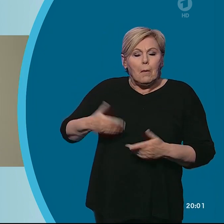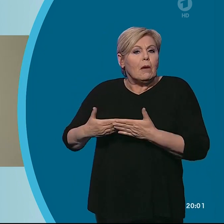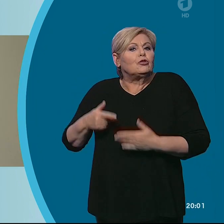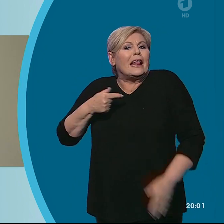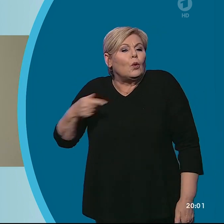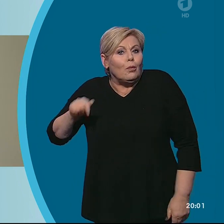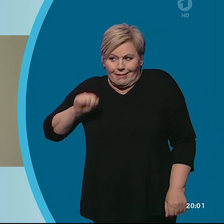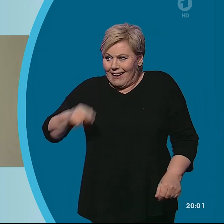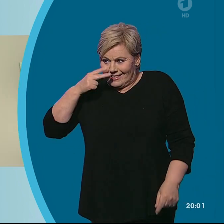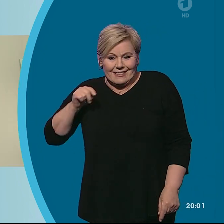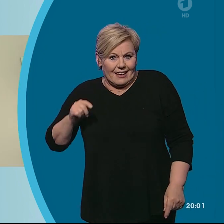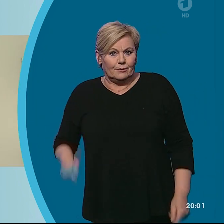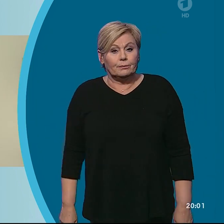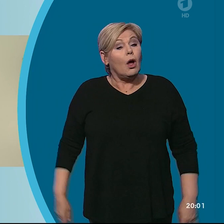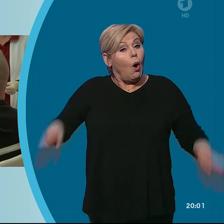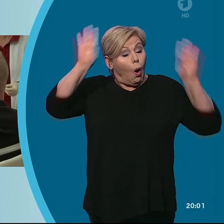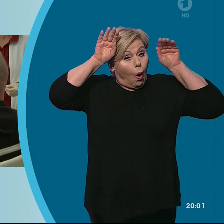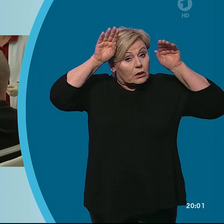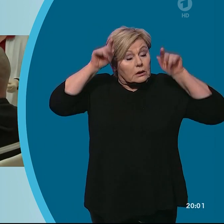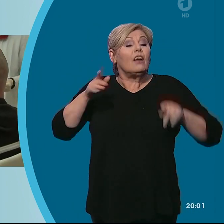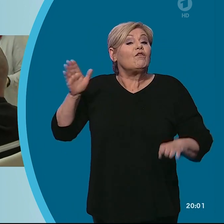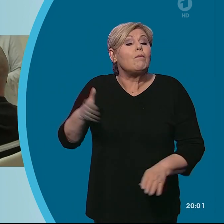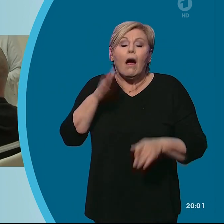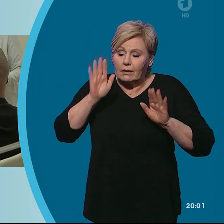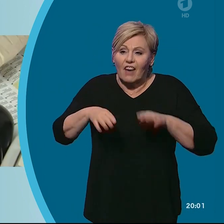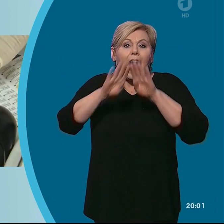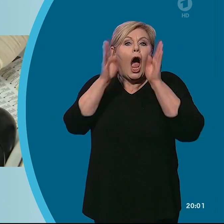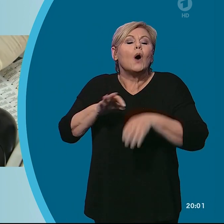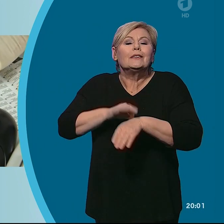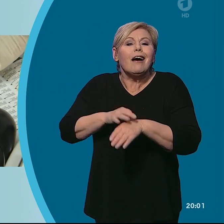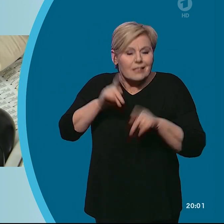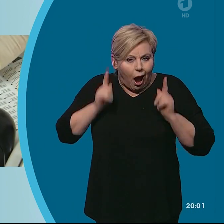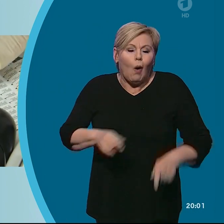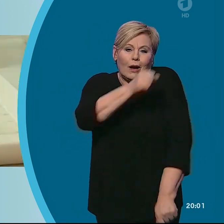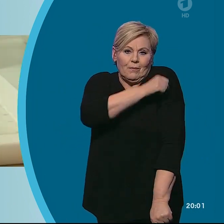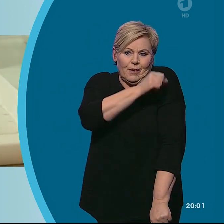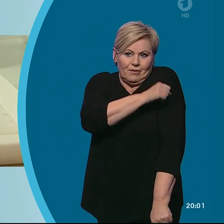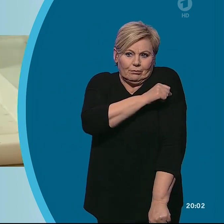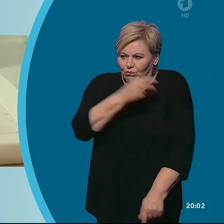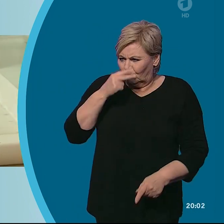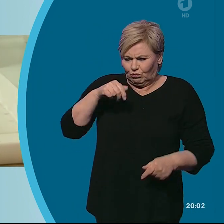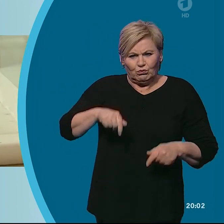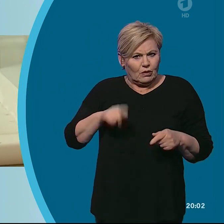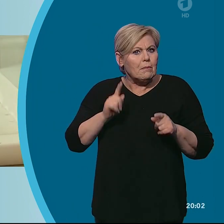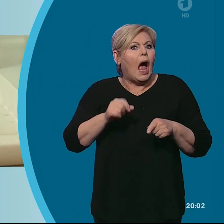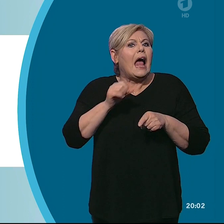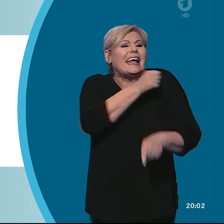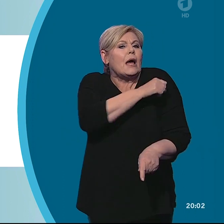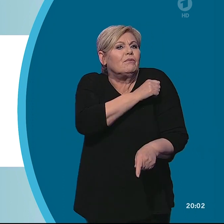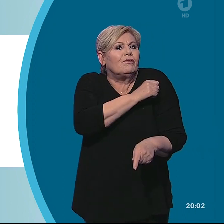Nach Ostern dürfen auch Hausärzte impfen. In Modellpraxen zeigt sich schon jetzt, immer wieder bleiben Impfdosen übrig. Hausärzte dürfen dann von